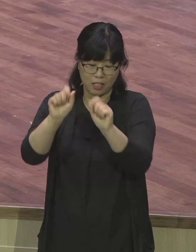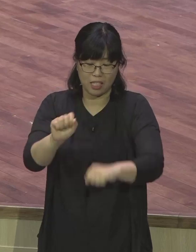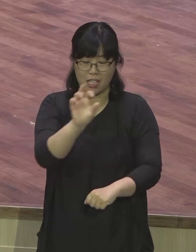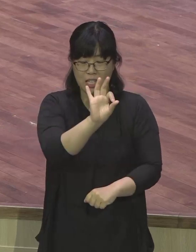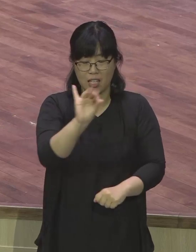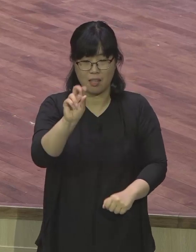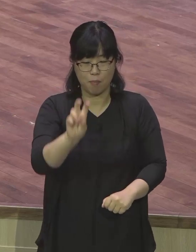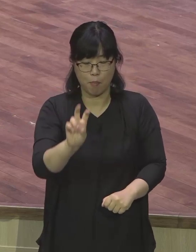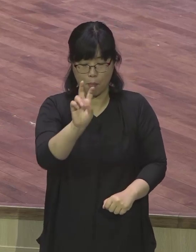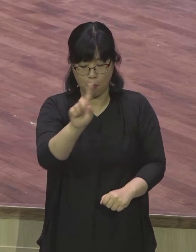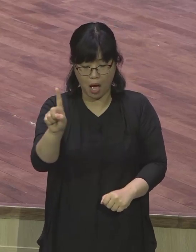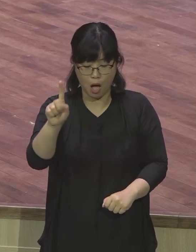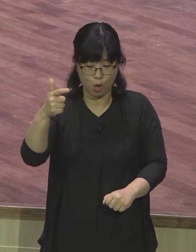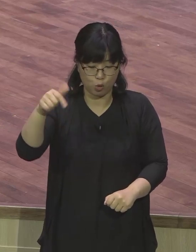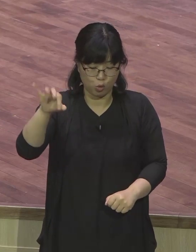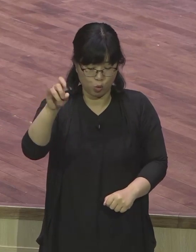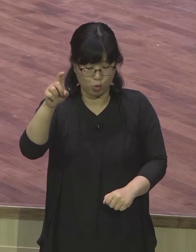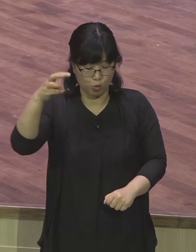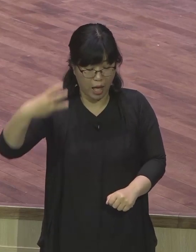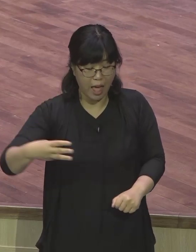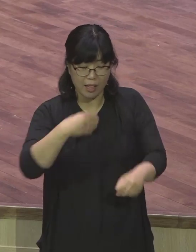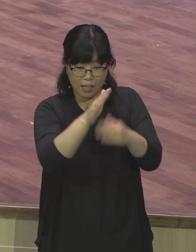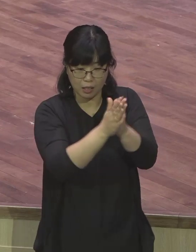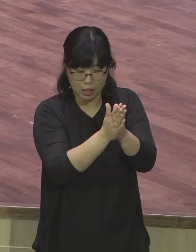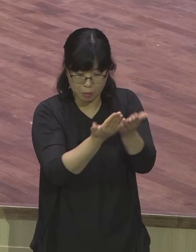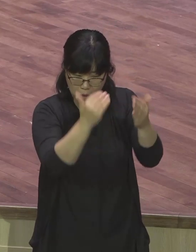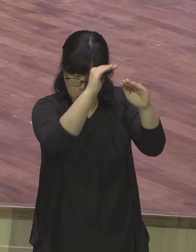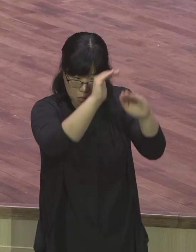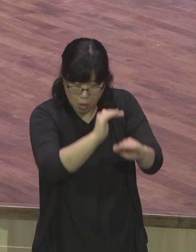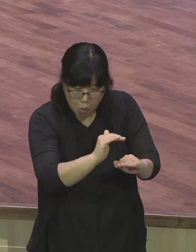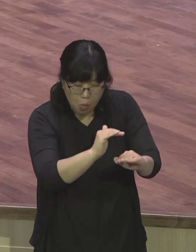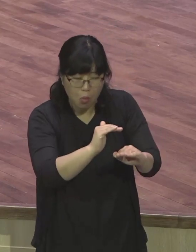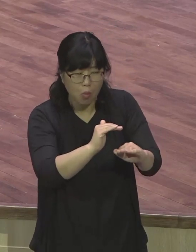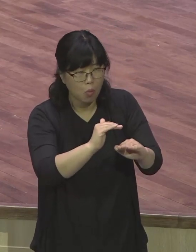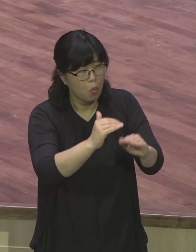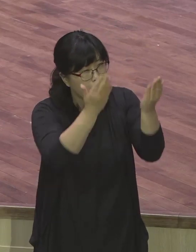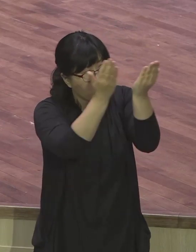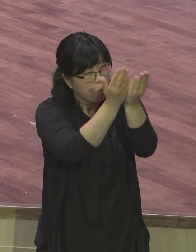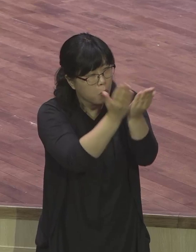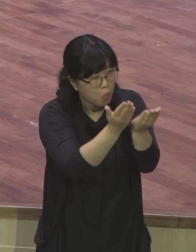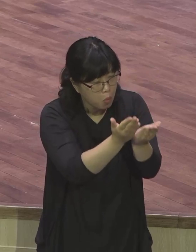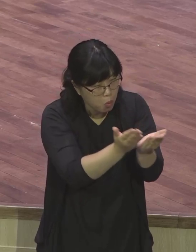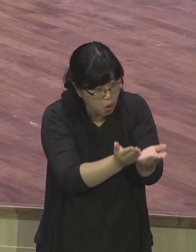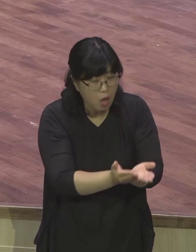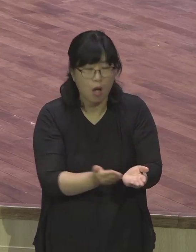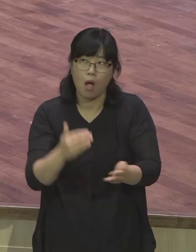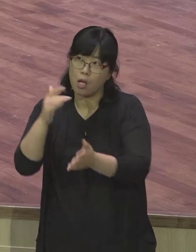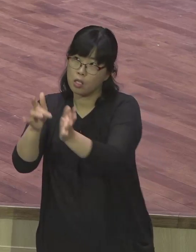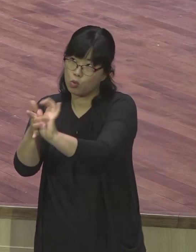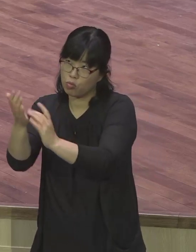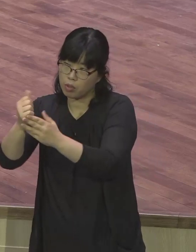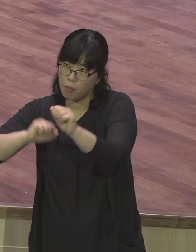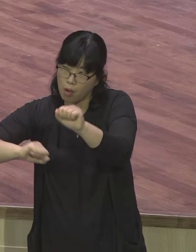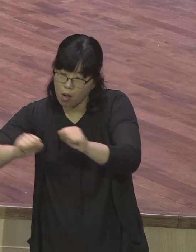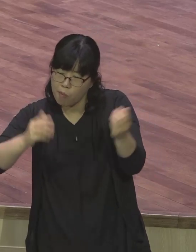이것은 지금 우리의 신앙고백으로 말하며 하나님께서 이 땅에 사단에게 속아서 죄를 짓고